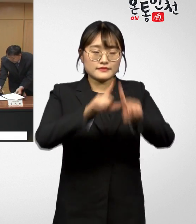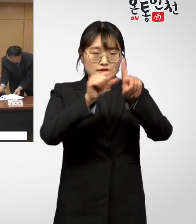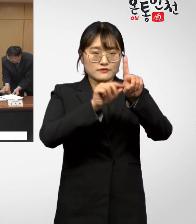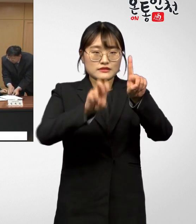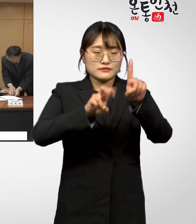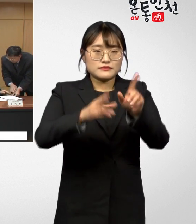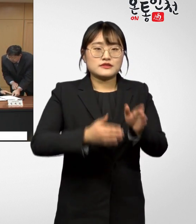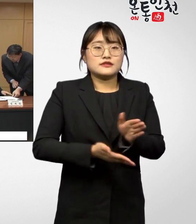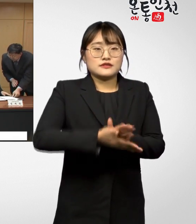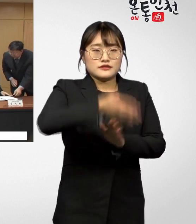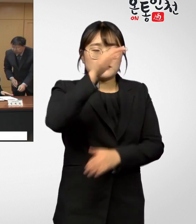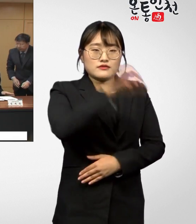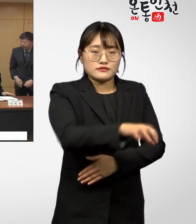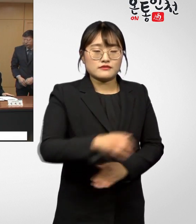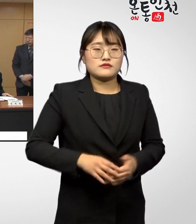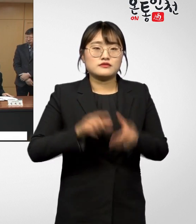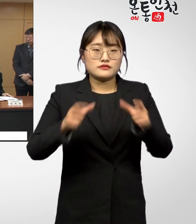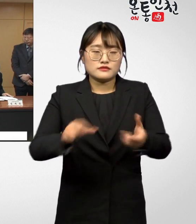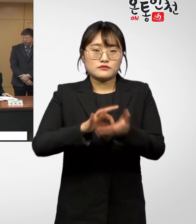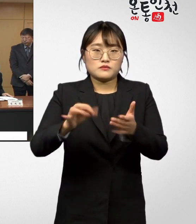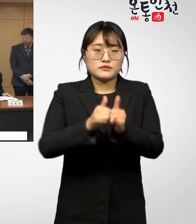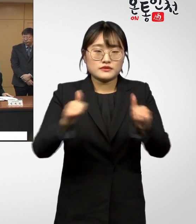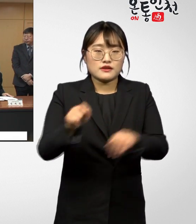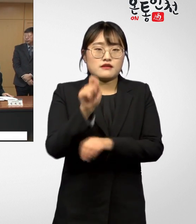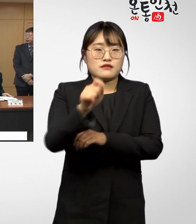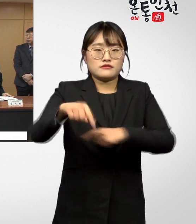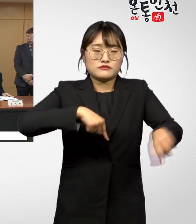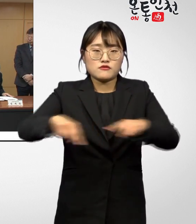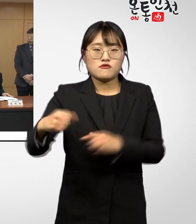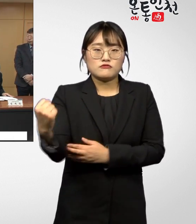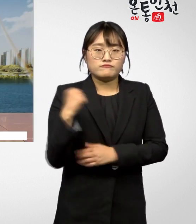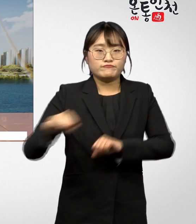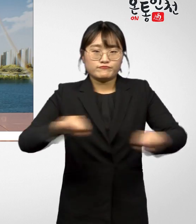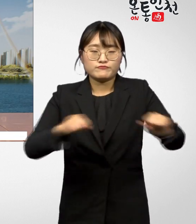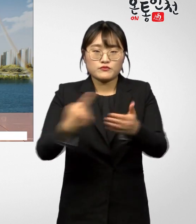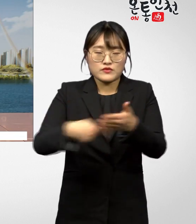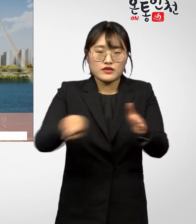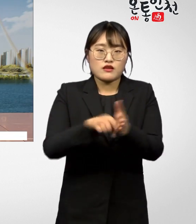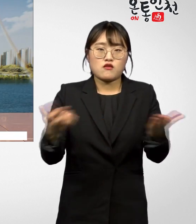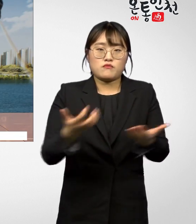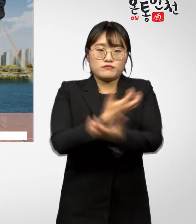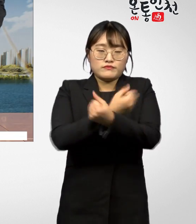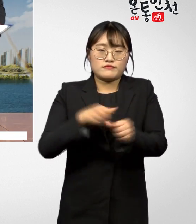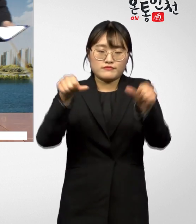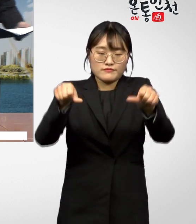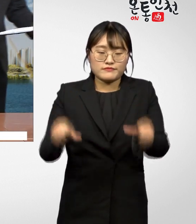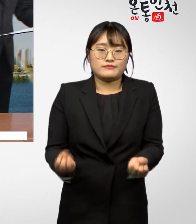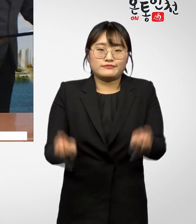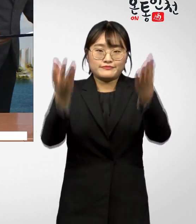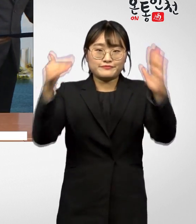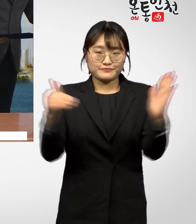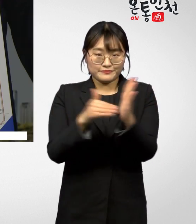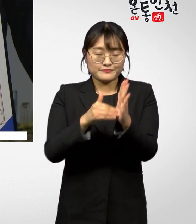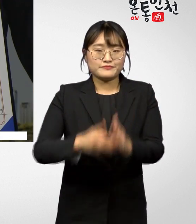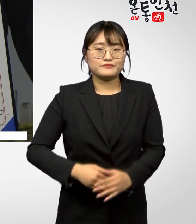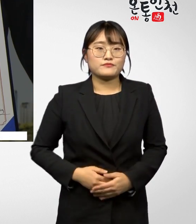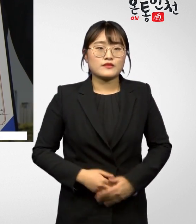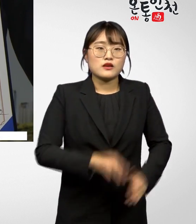20일 인천시청에서 지역소비자행정 활성화를 위한 업무협약식을 가졌습니다.